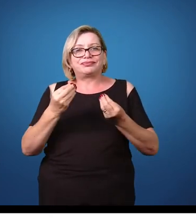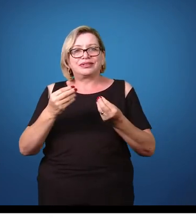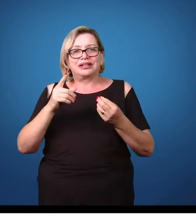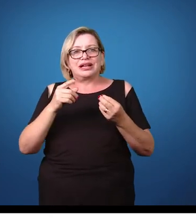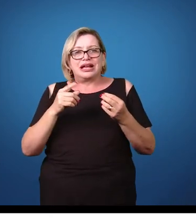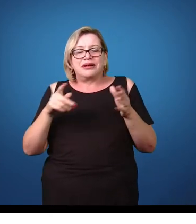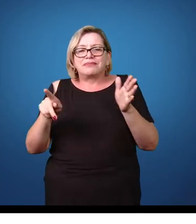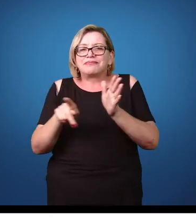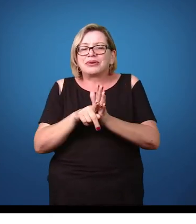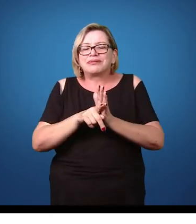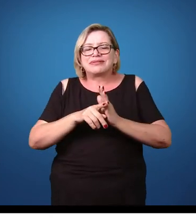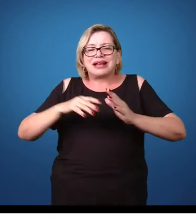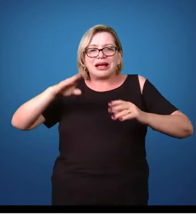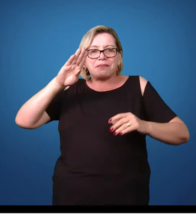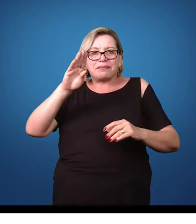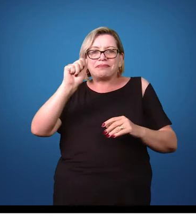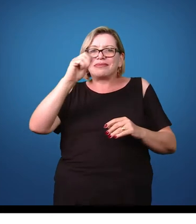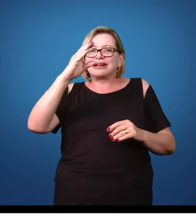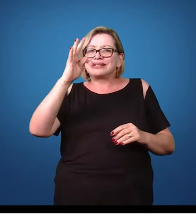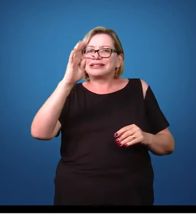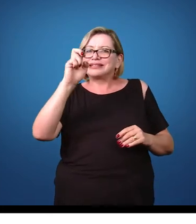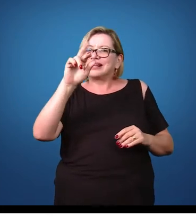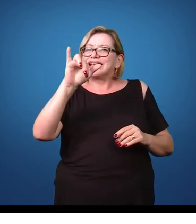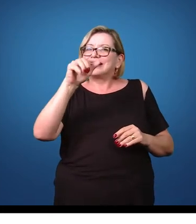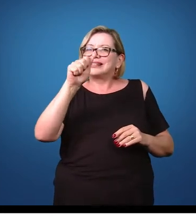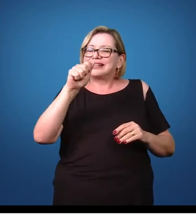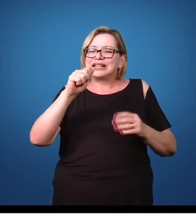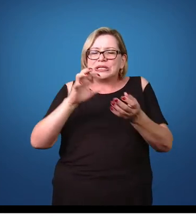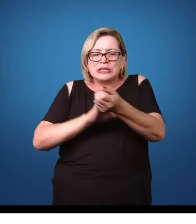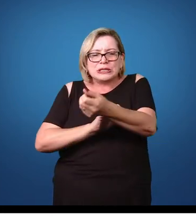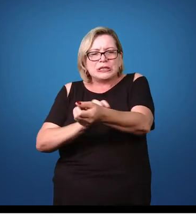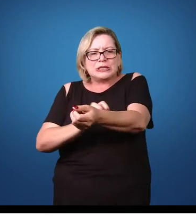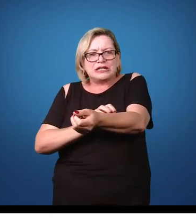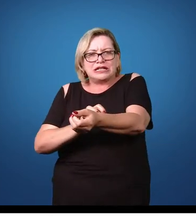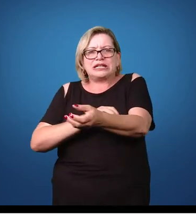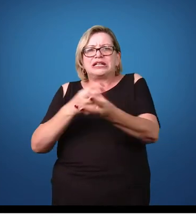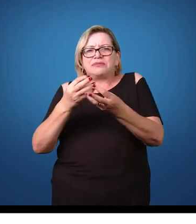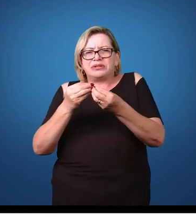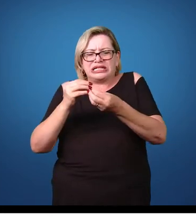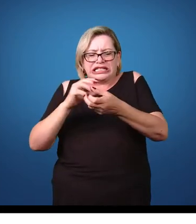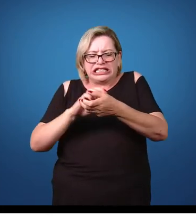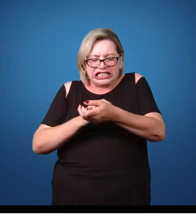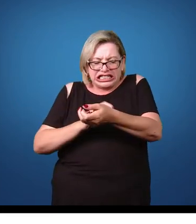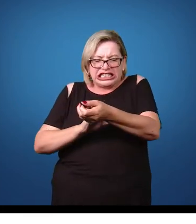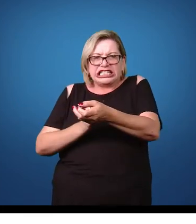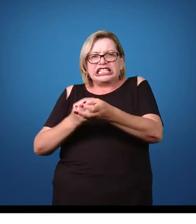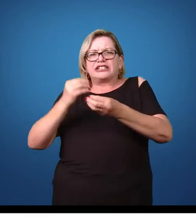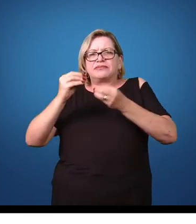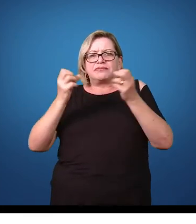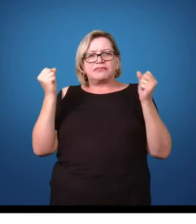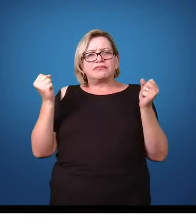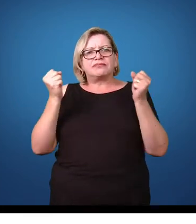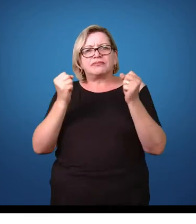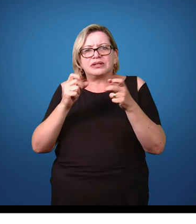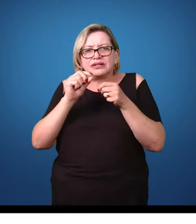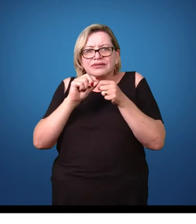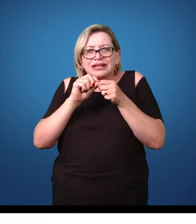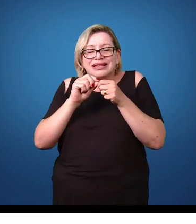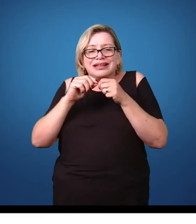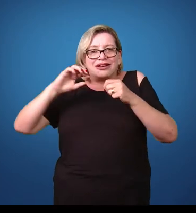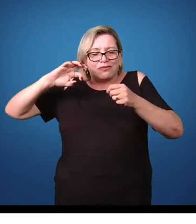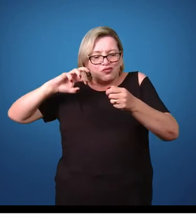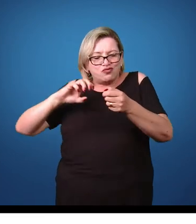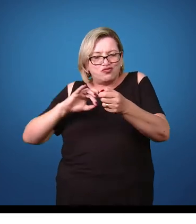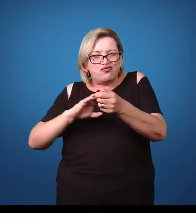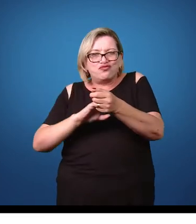secundárias? Infecções bacterianas. A coceira exagerada, a lesão do tecido epitelial, vão